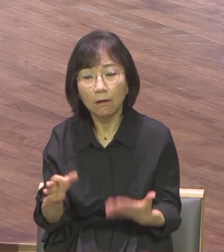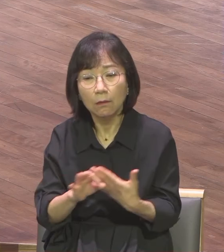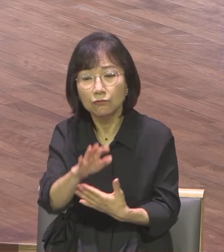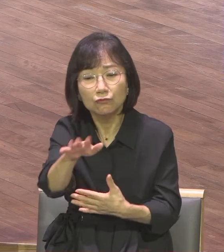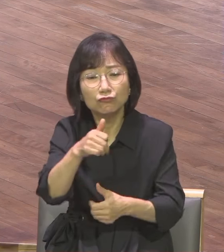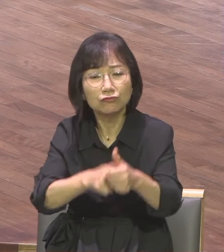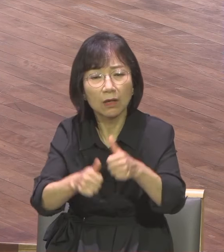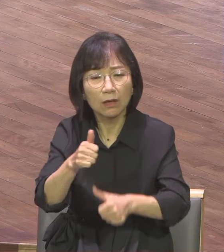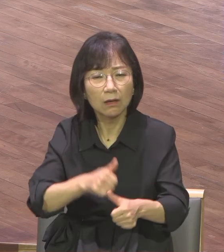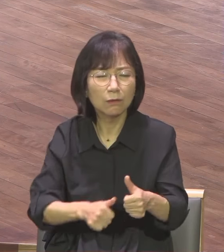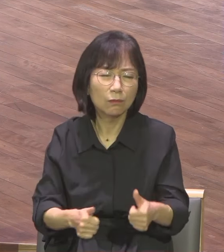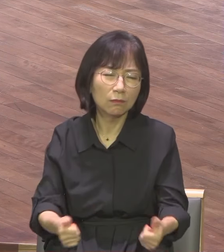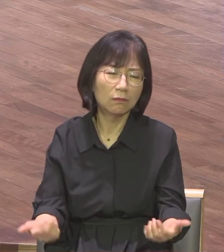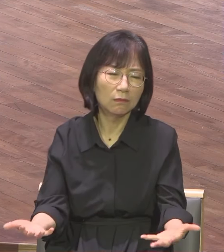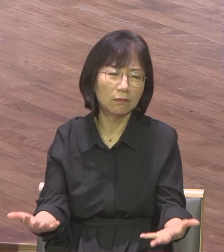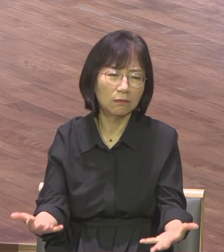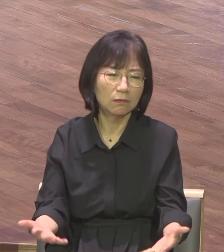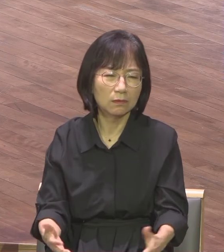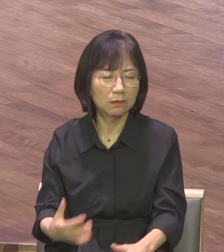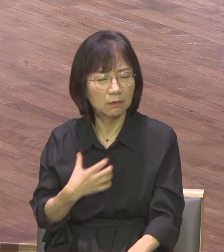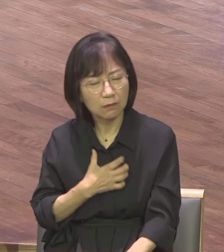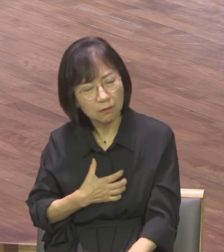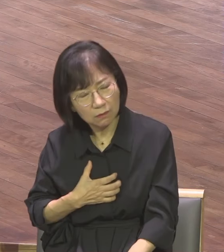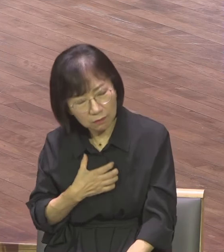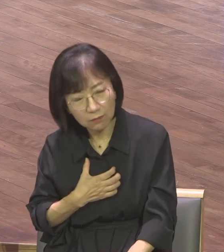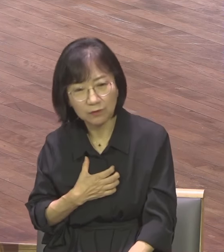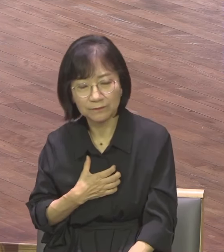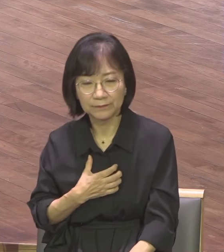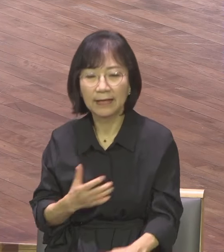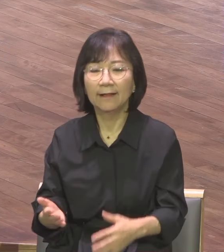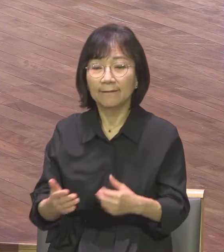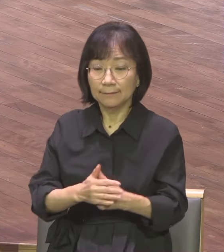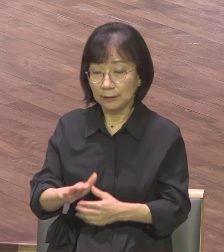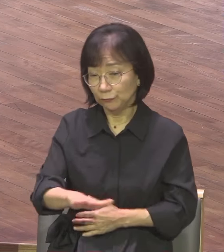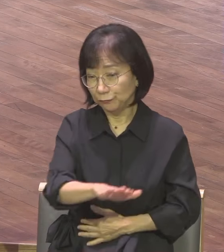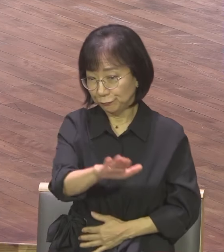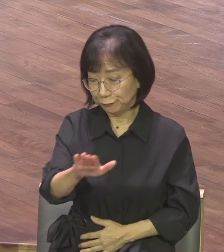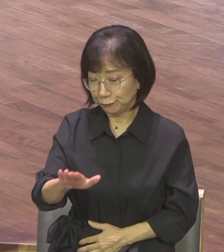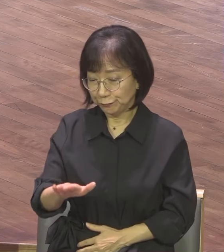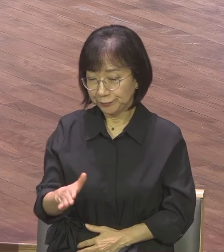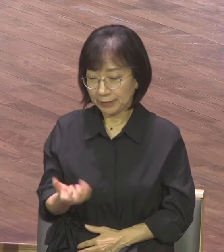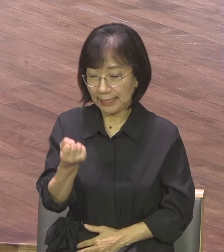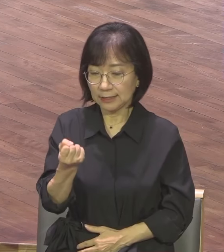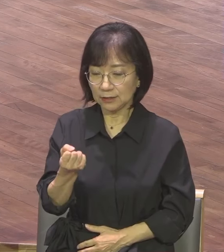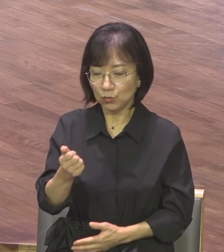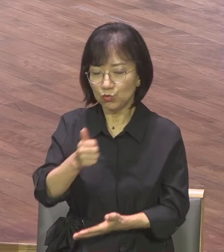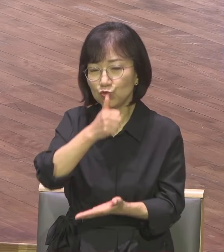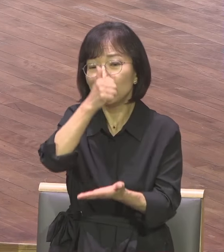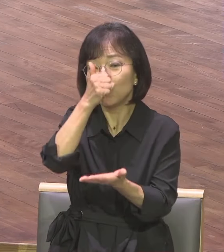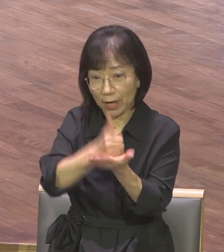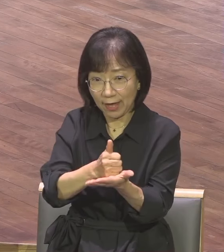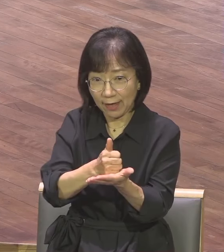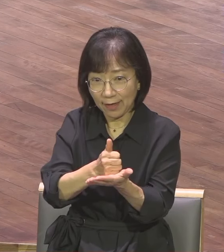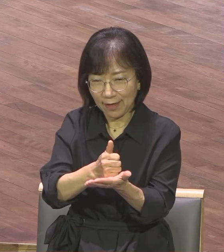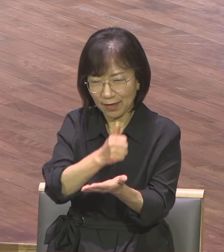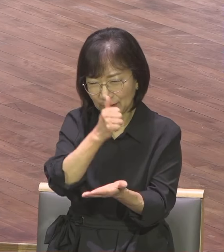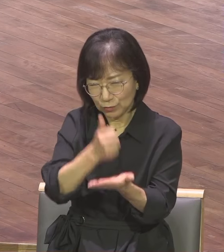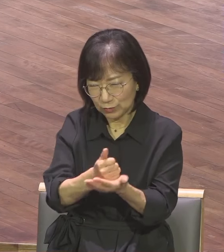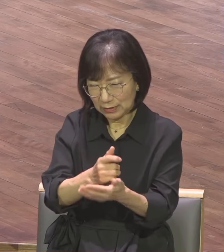살까 그렇다면 우리 속에 가지고 있는 죄성이 있는데 우리 속에 가지고 있는 쓴뿌리가